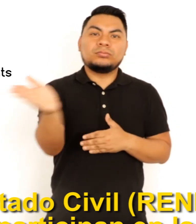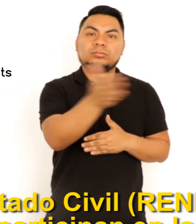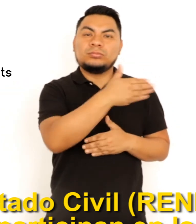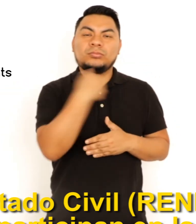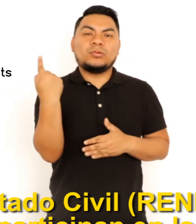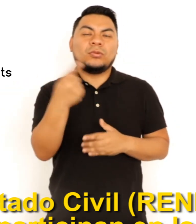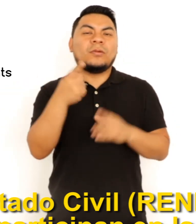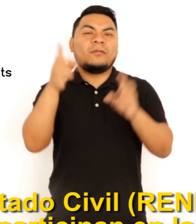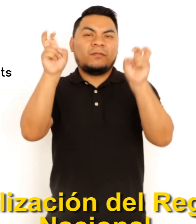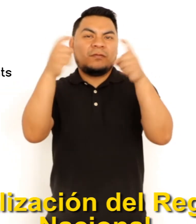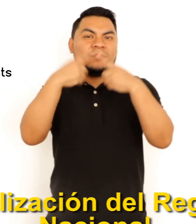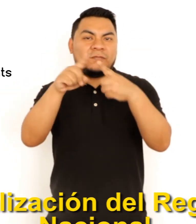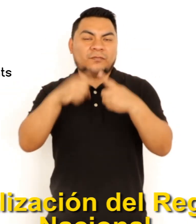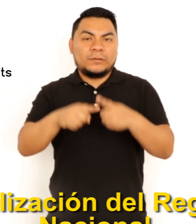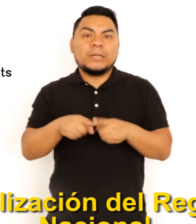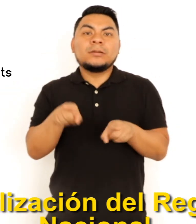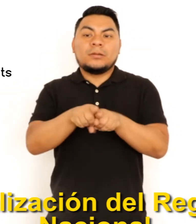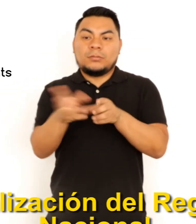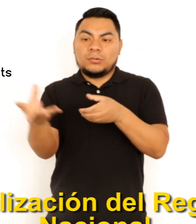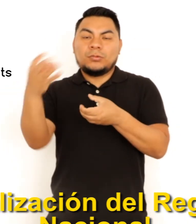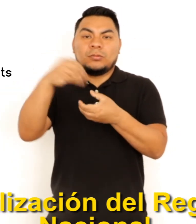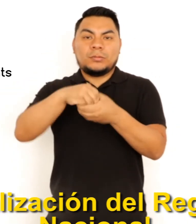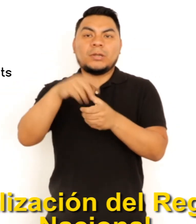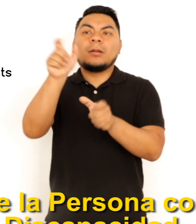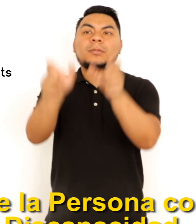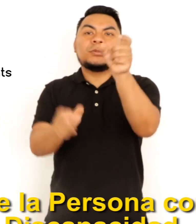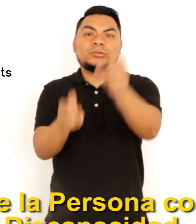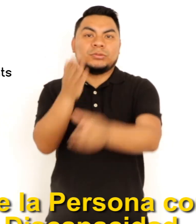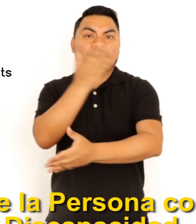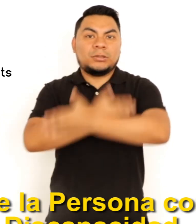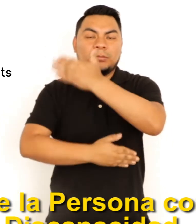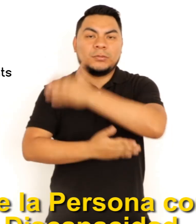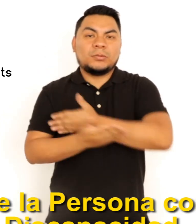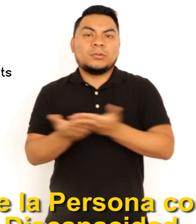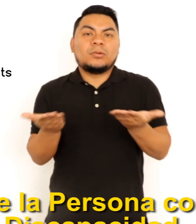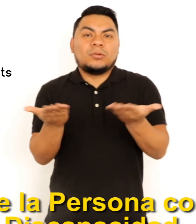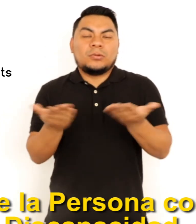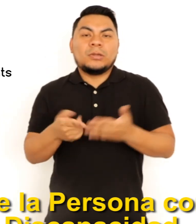participan en la actualización del Registro Nacional de la Persona con Discapacidad.